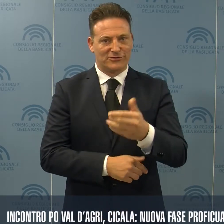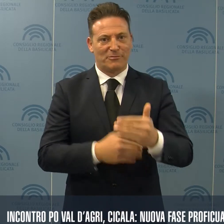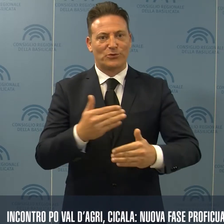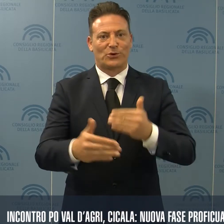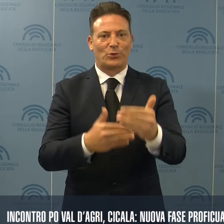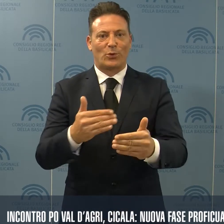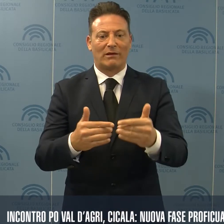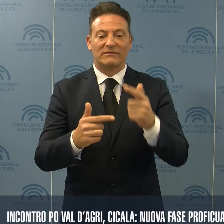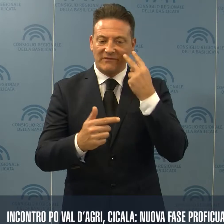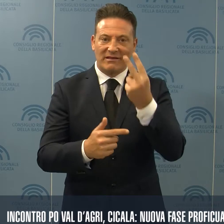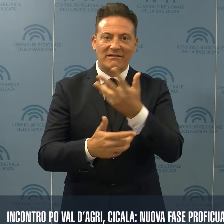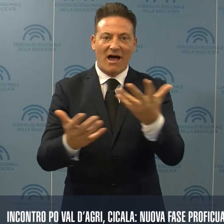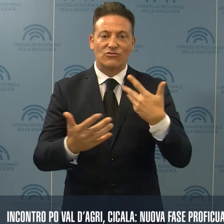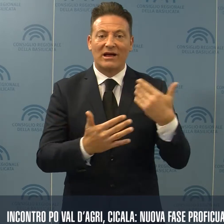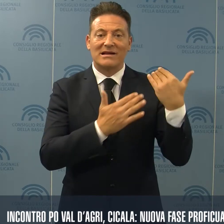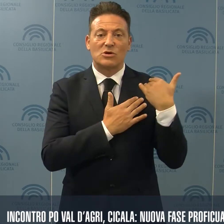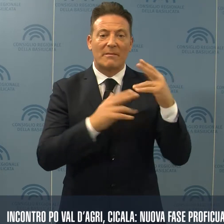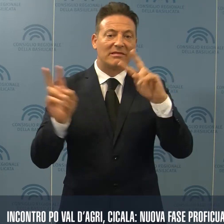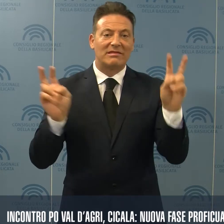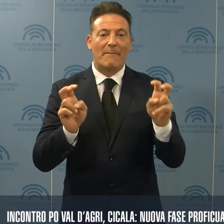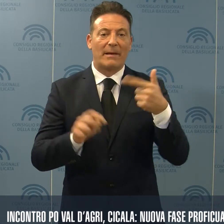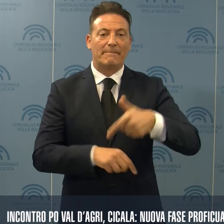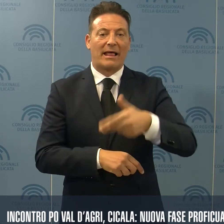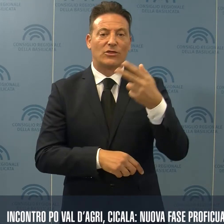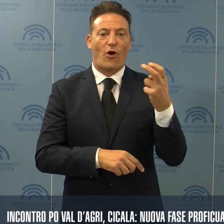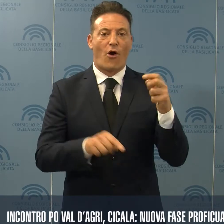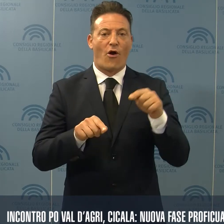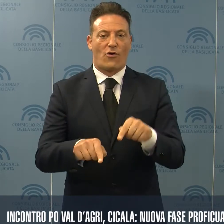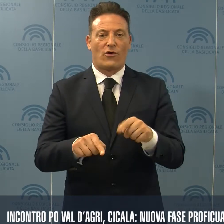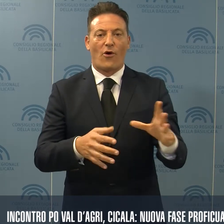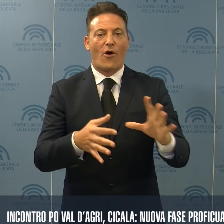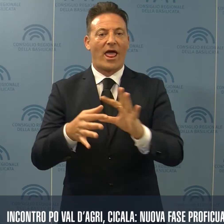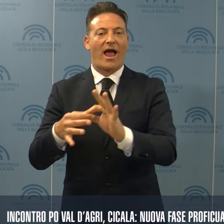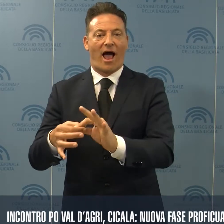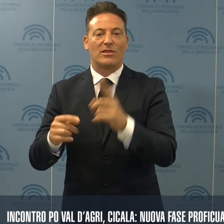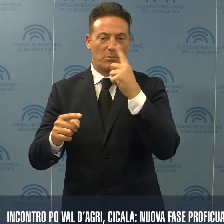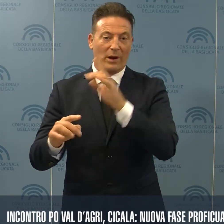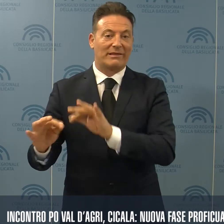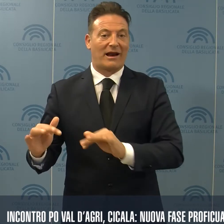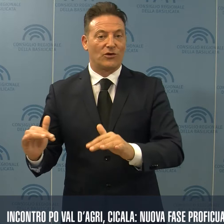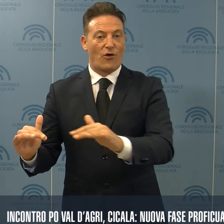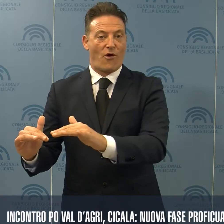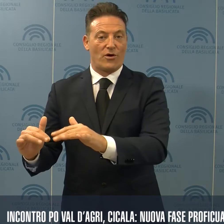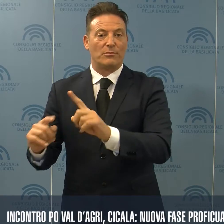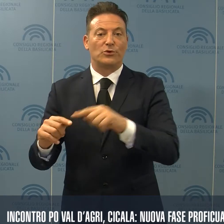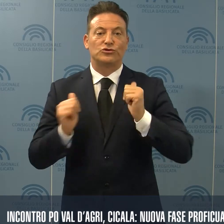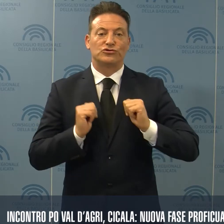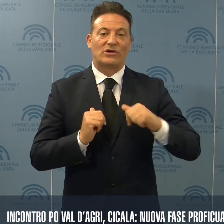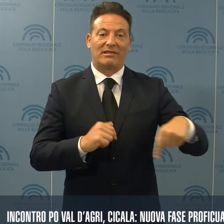con responsabilità il tema del petrolio in relazione al territorio, ai cittadini e